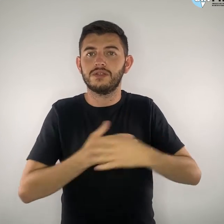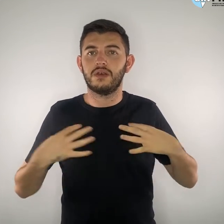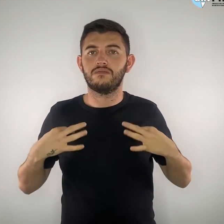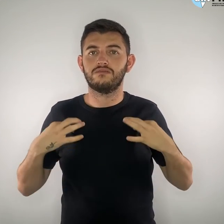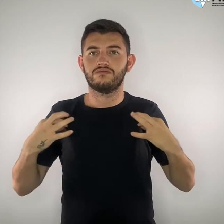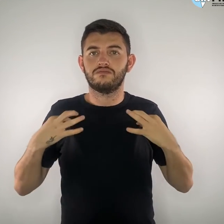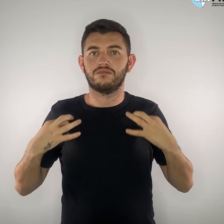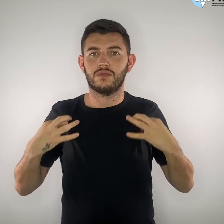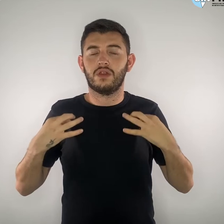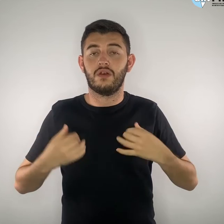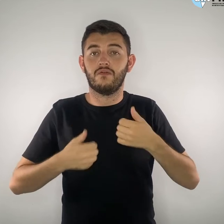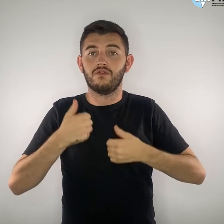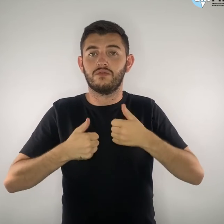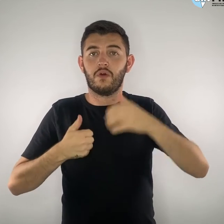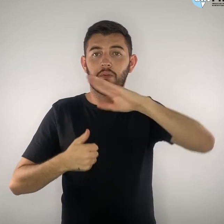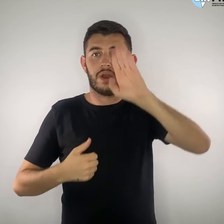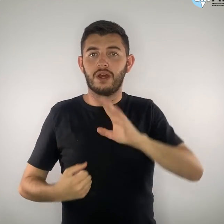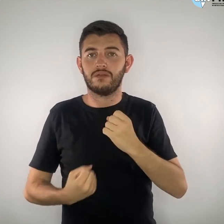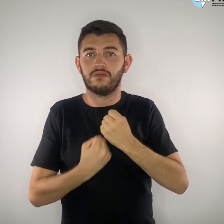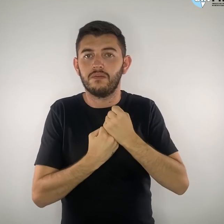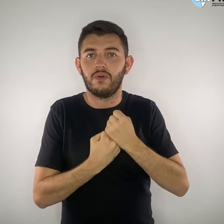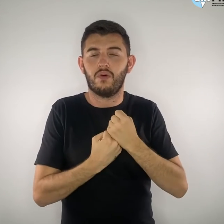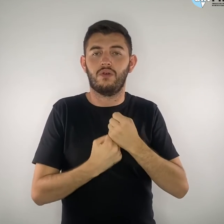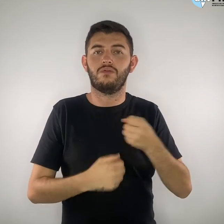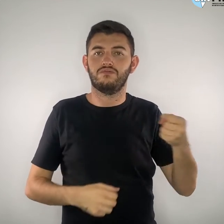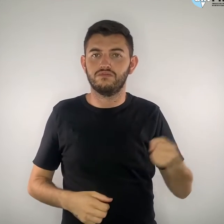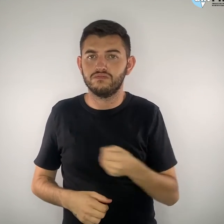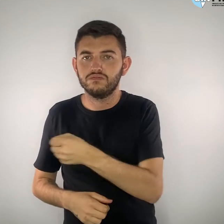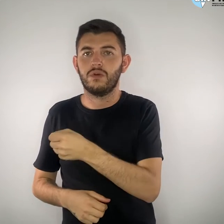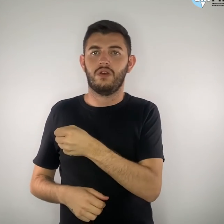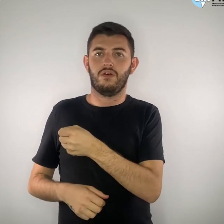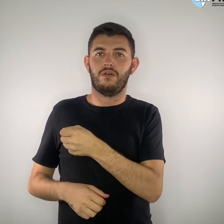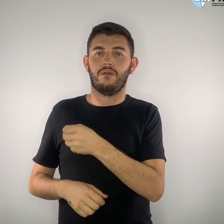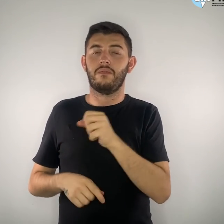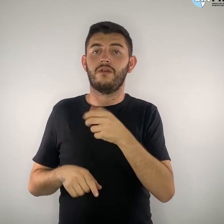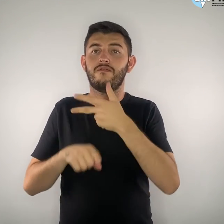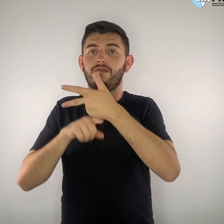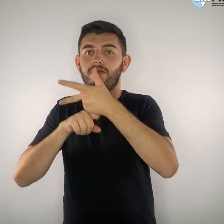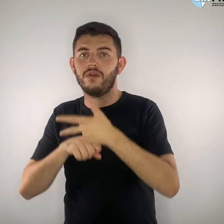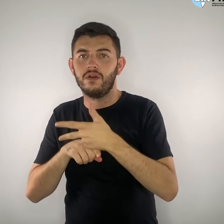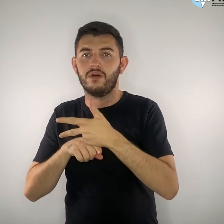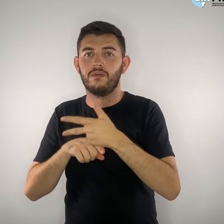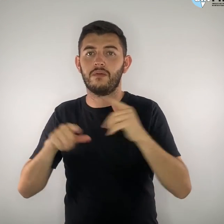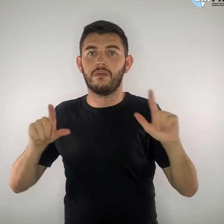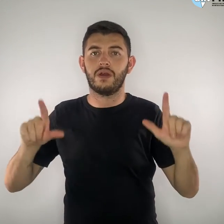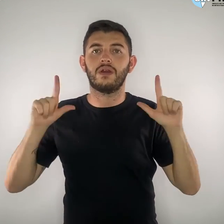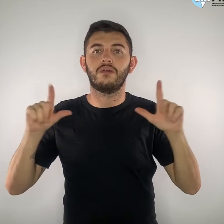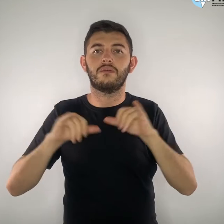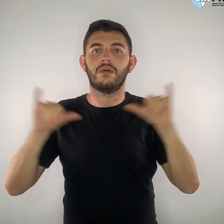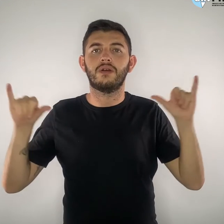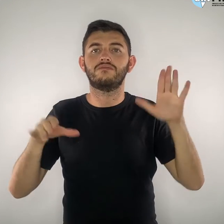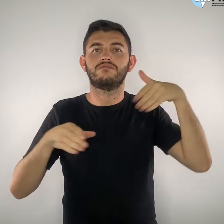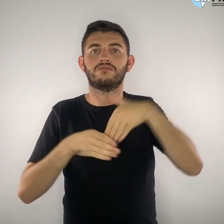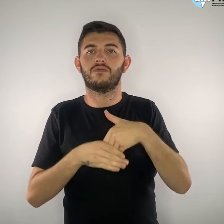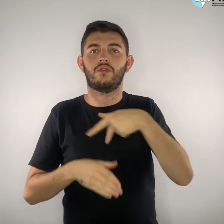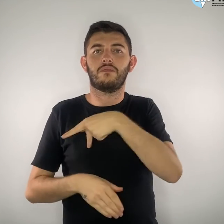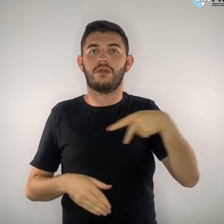para fazerem um vídeo para a campanha eleitoral do presidente Jair Bolsonaro. Além disso,